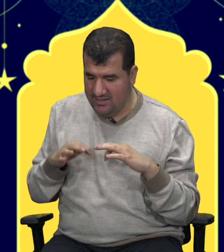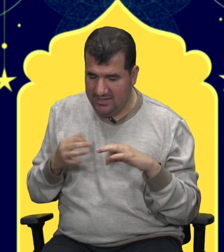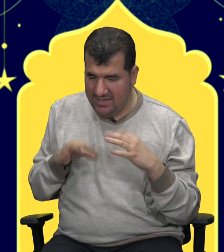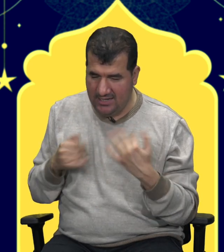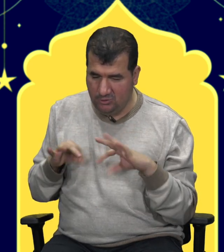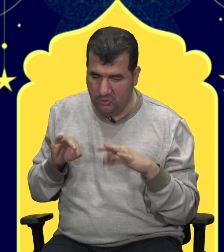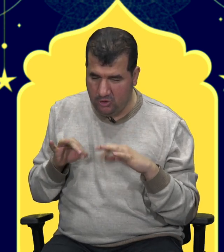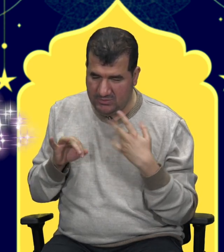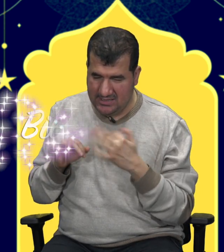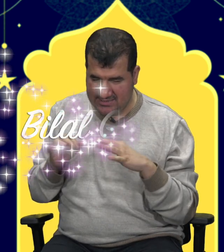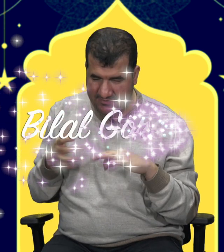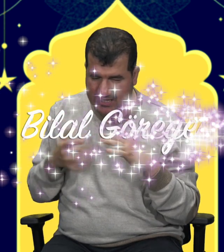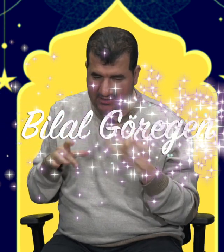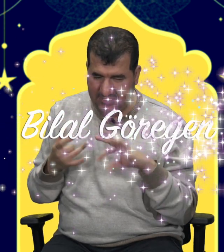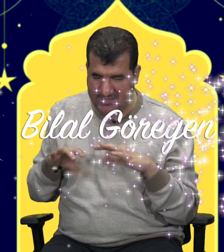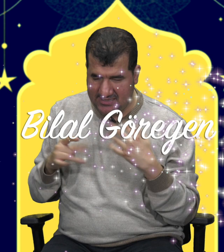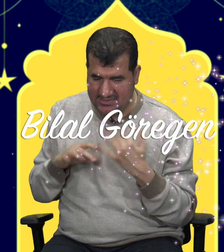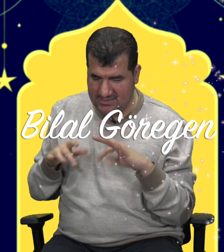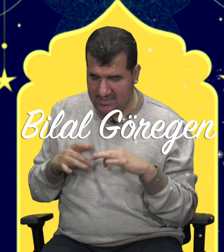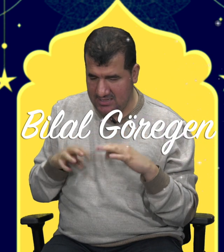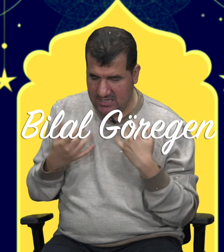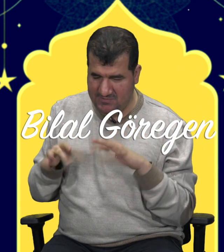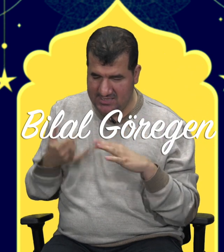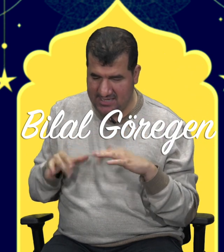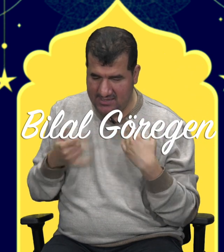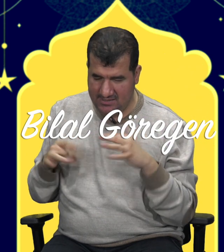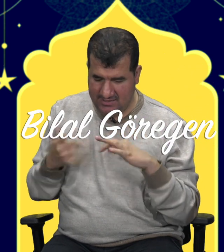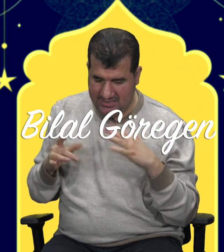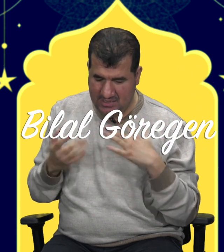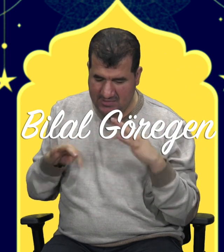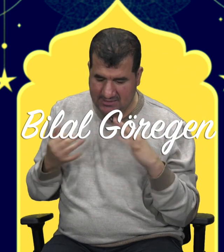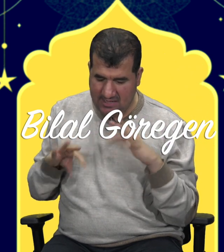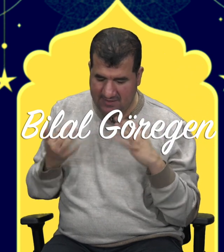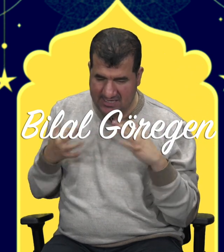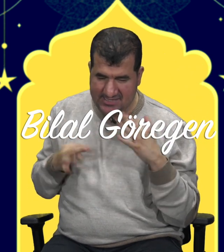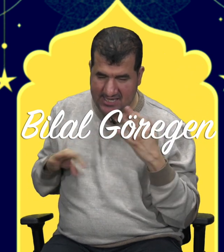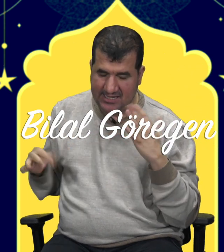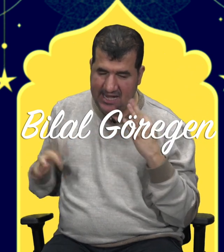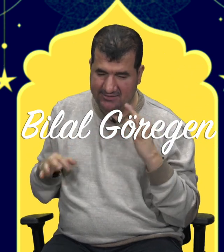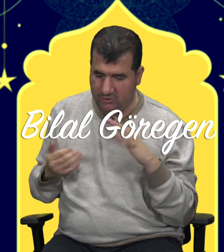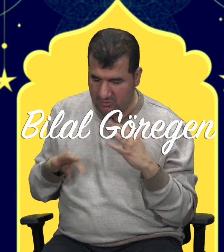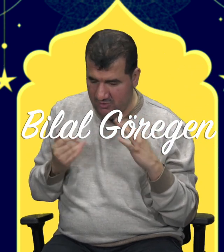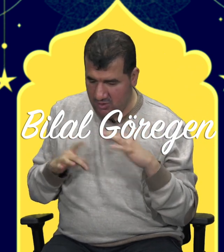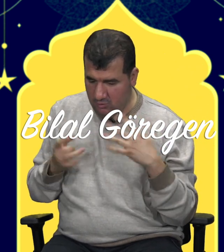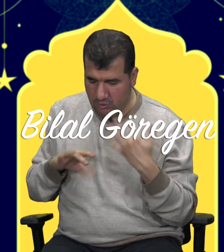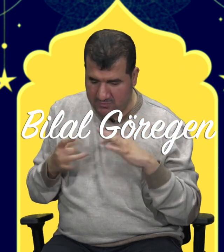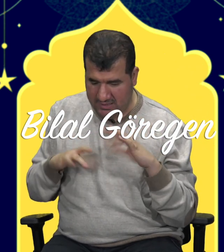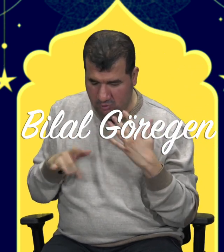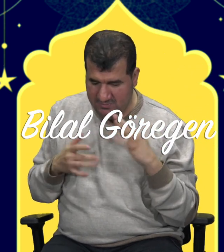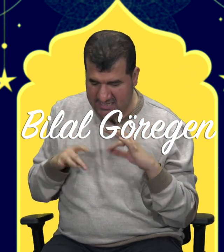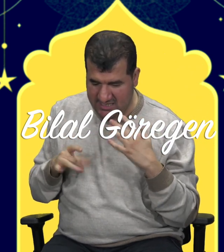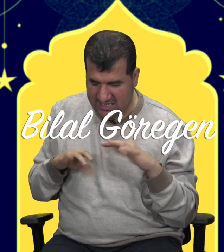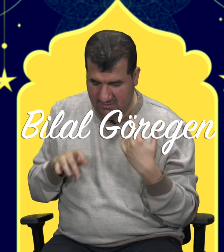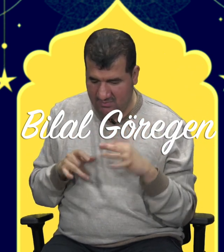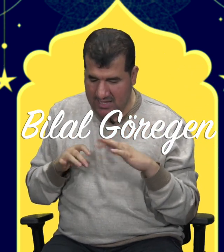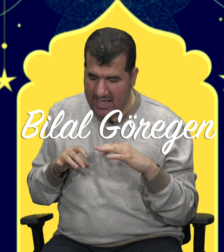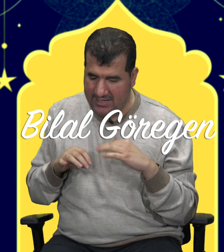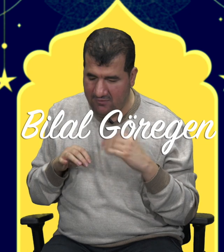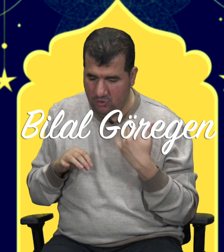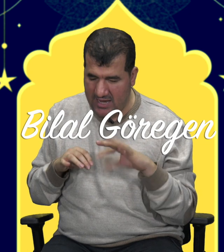Her türlü yorumlarınızda belirtebilirsiniz. Hepinize iyi Ramazanlar ve iyi seyirler diliyorum. Unutmayın YouTube seyircilerim. I love you every